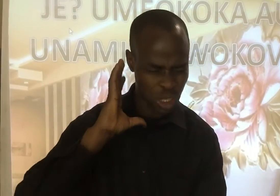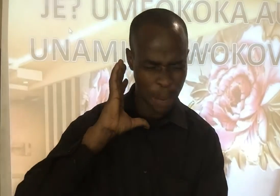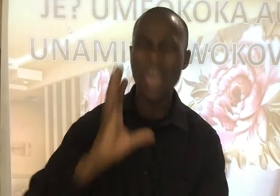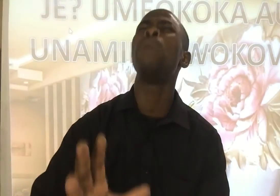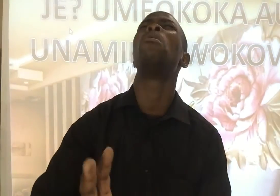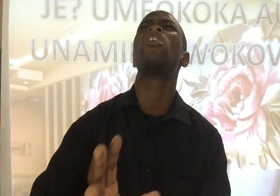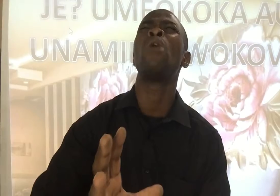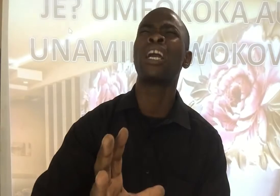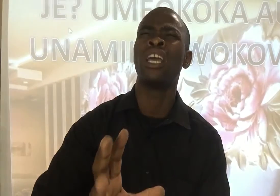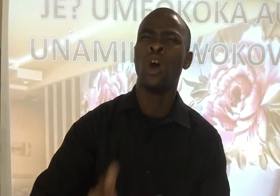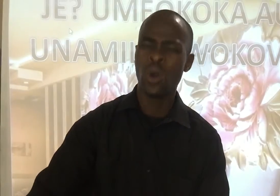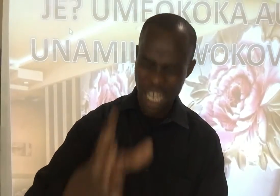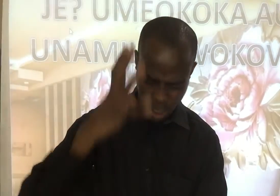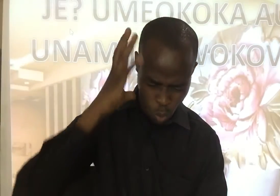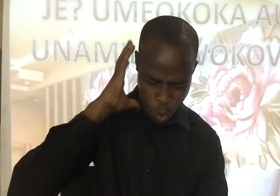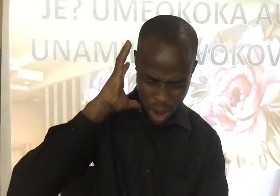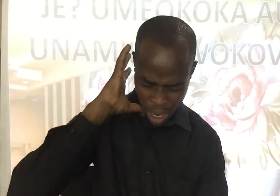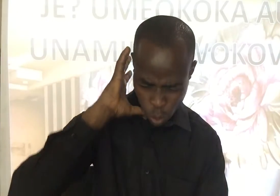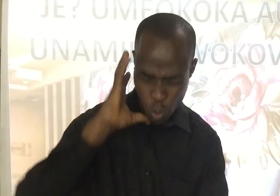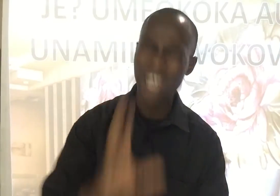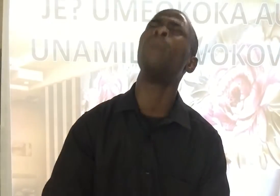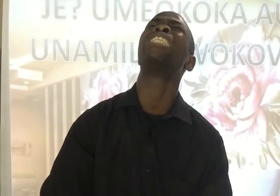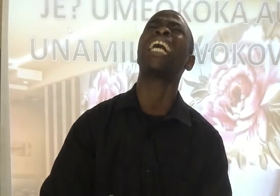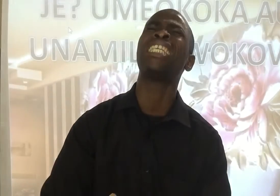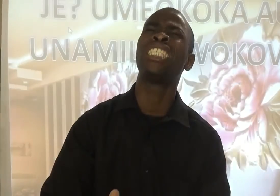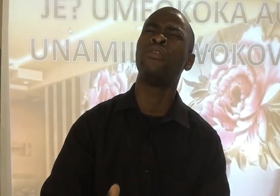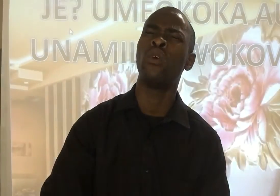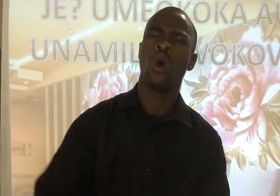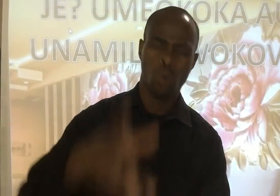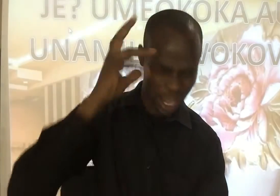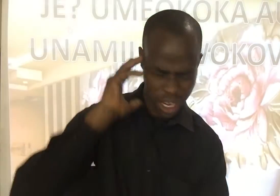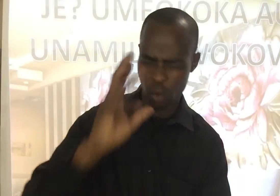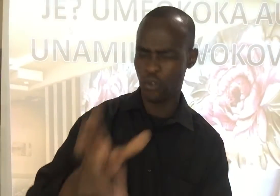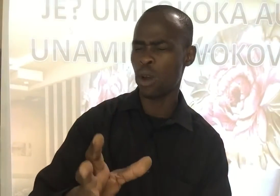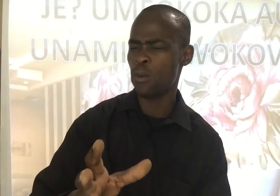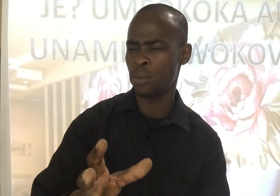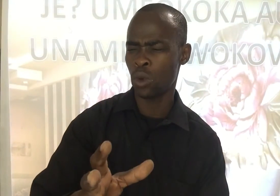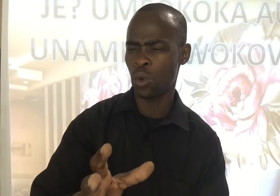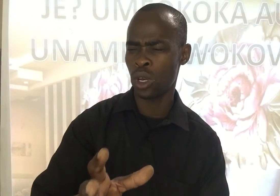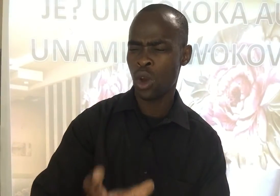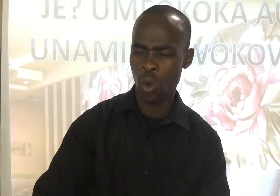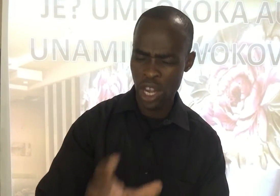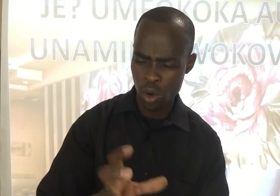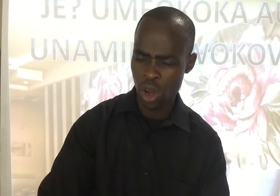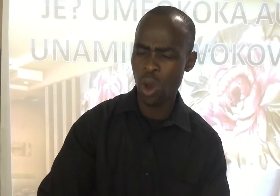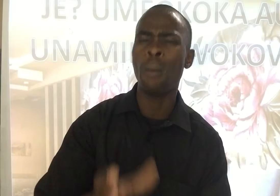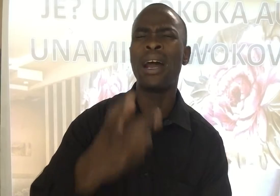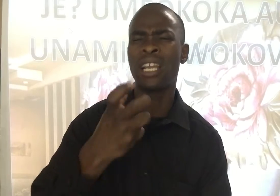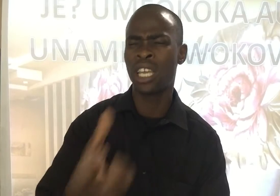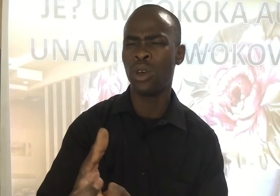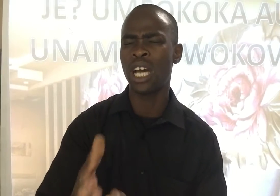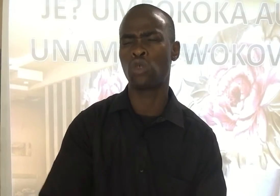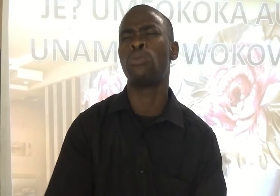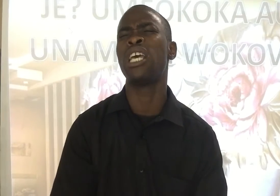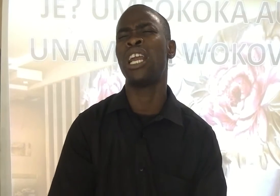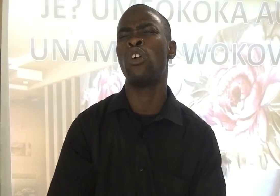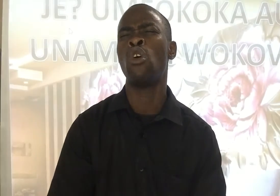kusamehe moe wake Unaenda kumweka mtakatifu Kwa jiri ya mfarume wa minguni Uinuliwe ubarikiwe asubuya leo